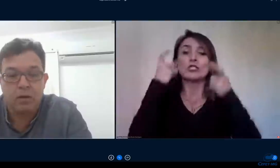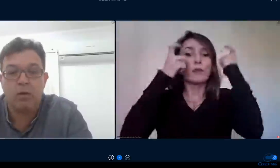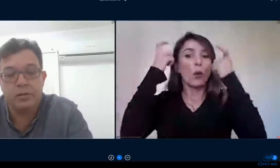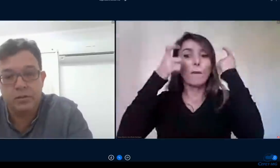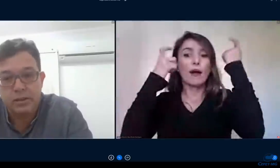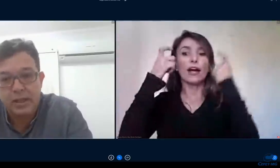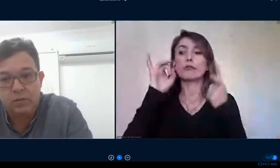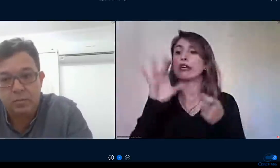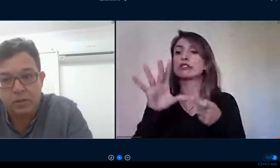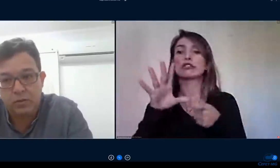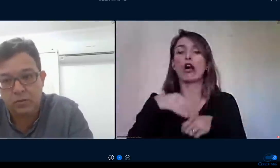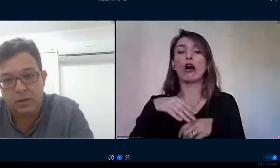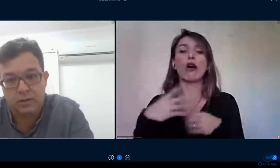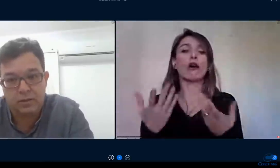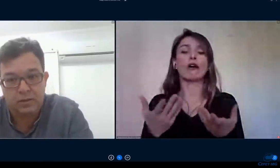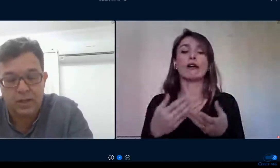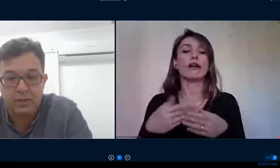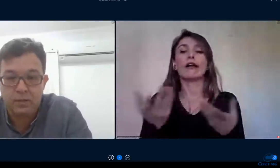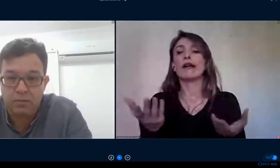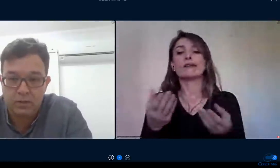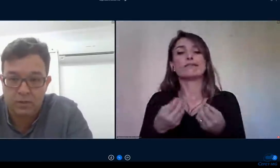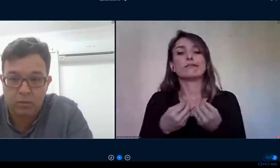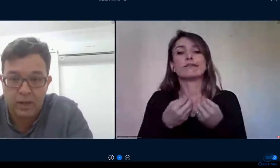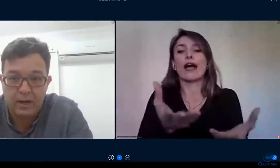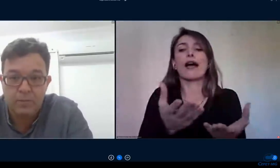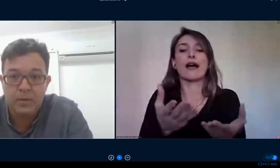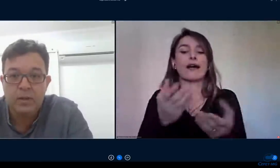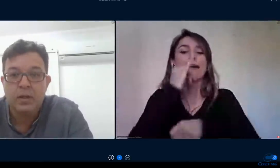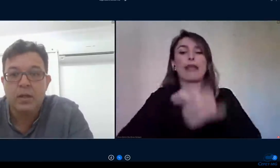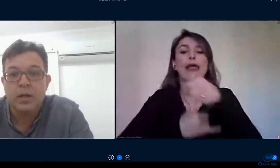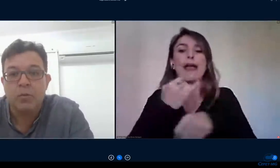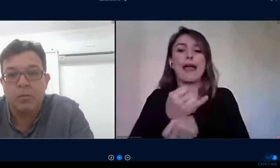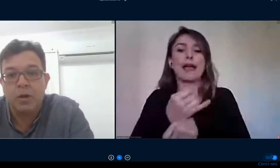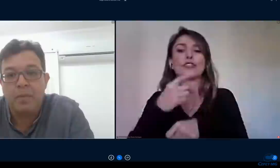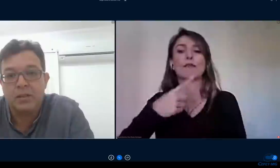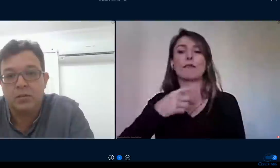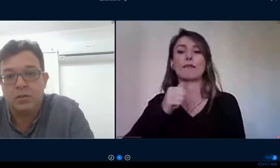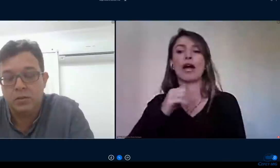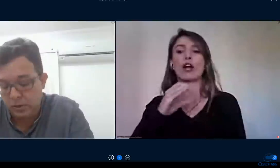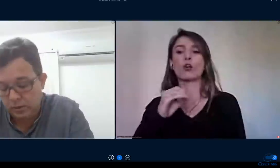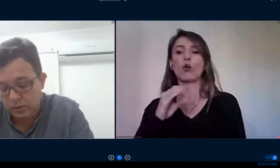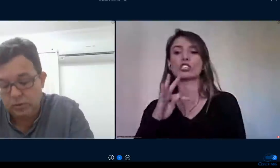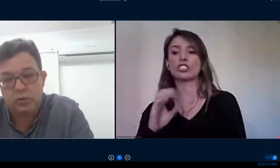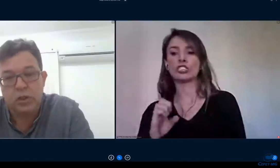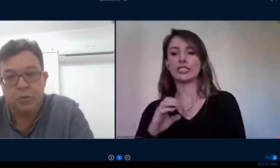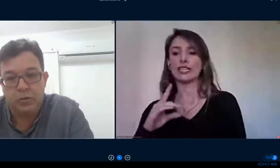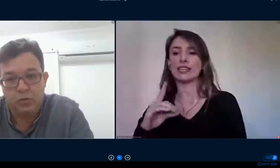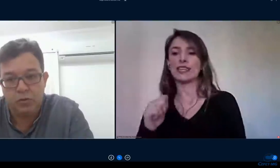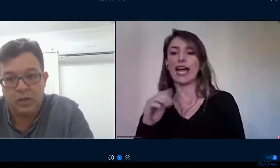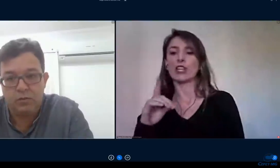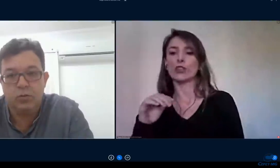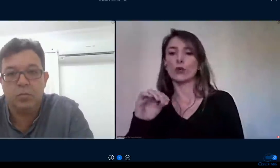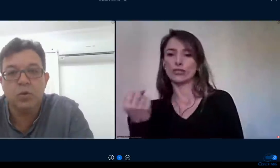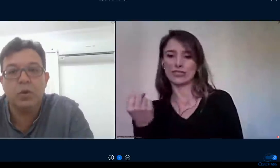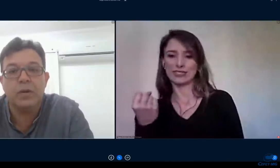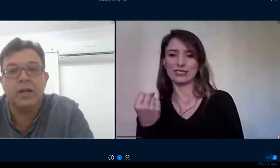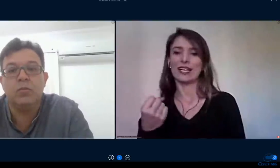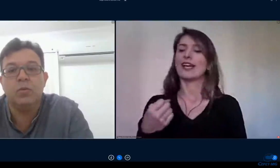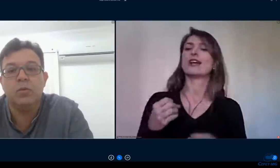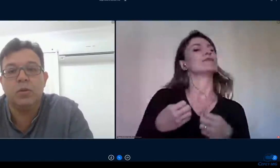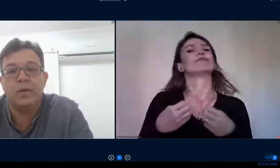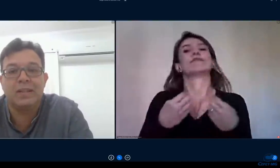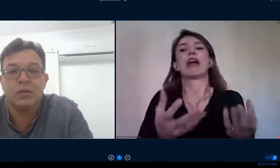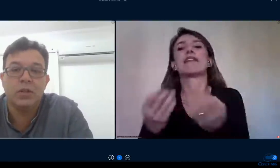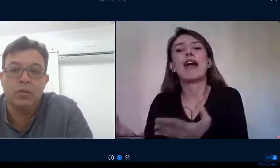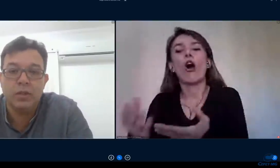pacotes de dados para que os estudantes acessassem via celular porque a maior parte dos nossos professores usavam o Moodle né